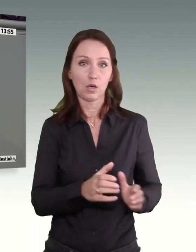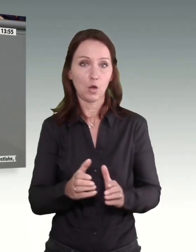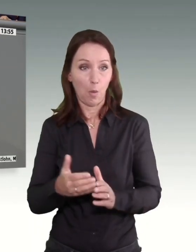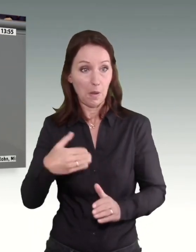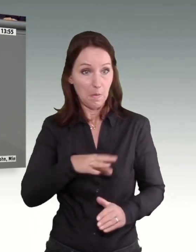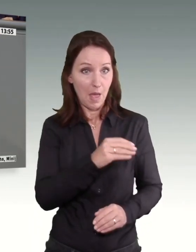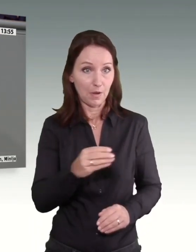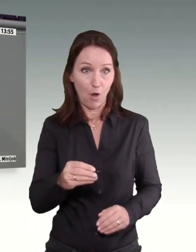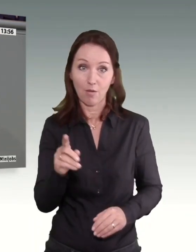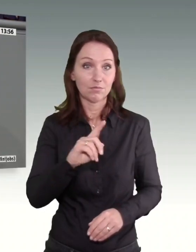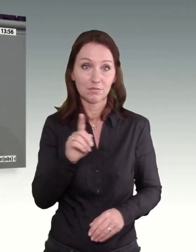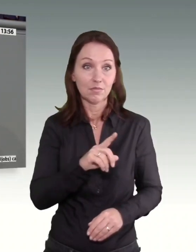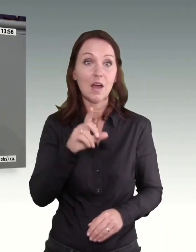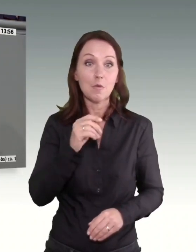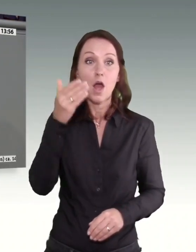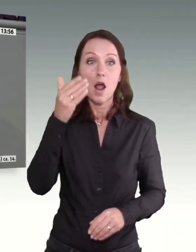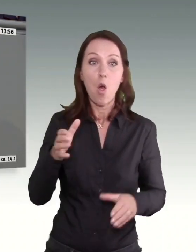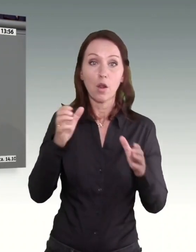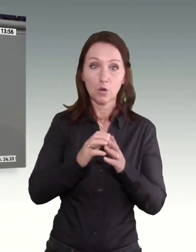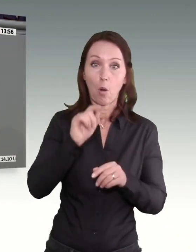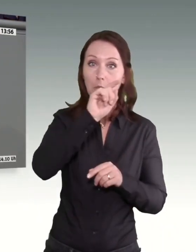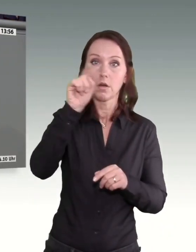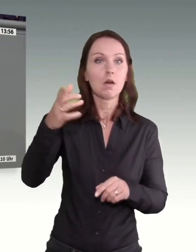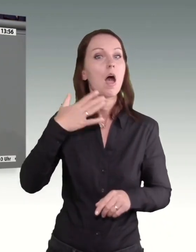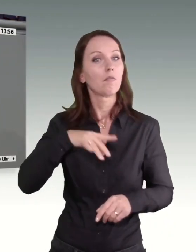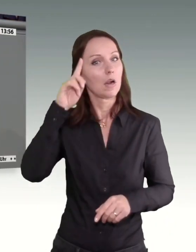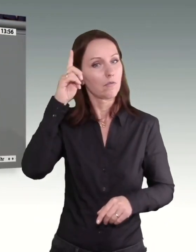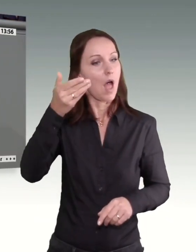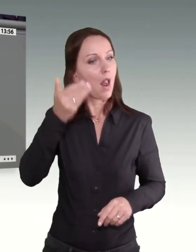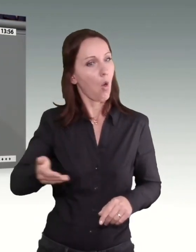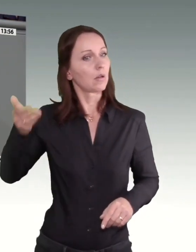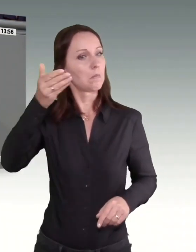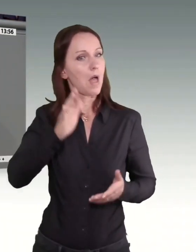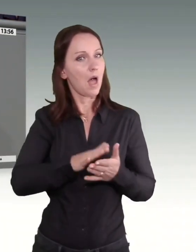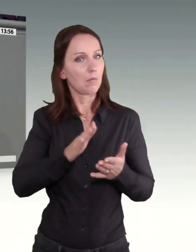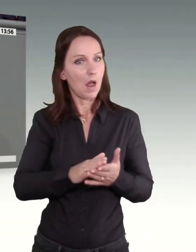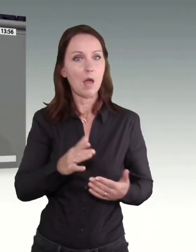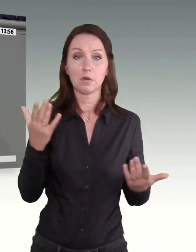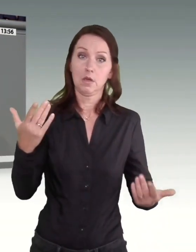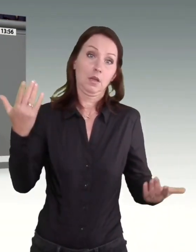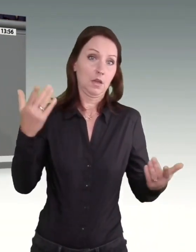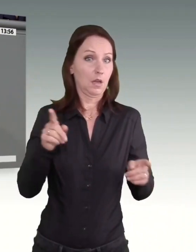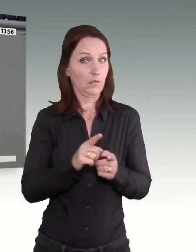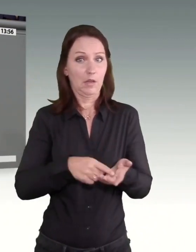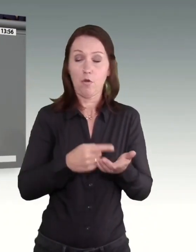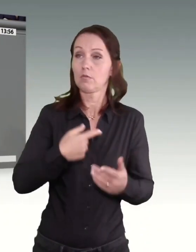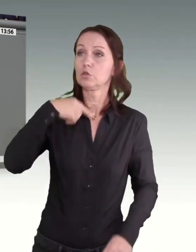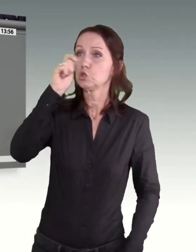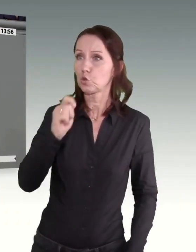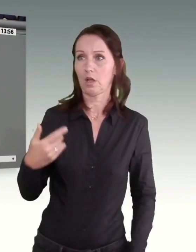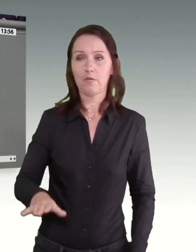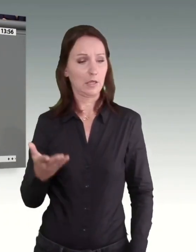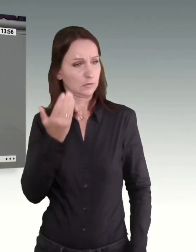oberen Lohngruppen ihren Lohnabstand gewahrt wissen wollen und sagen, hey, ich habe studiert, hey, ich habe eine Ausbildung.